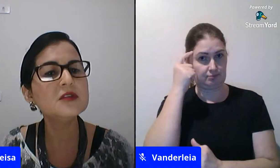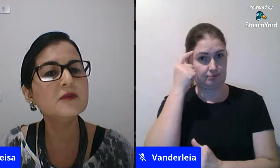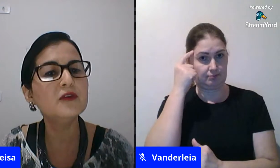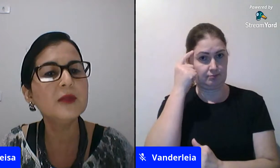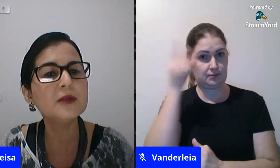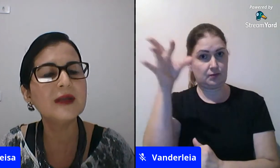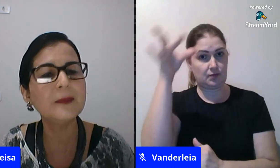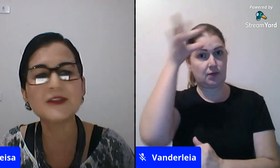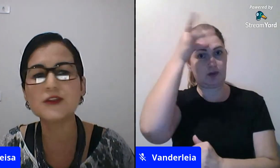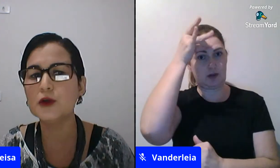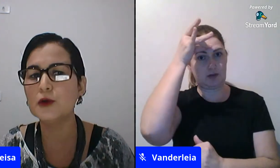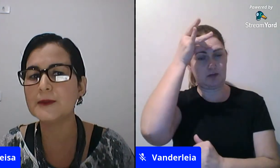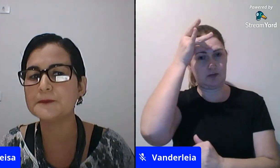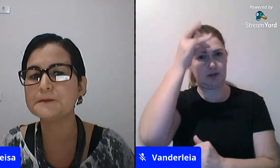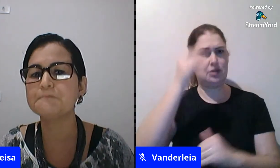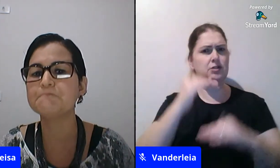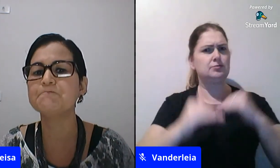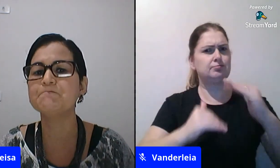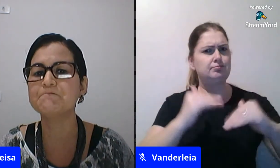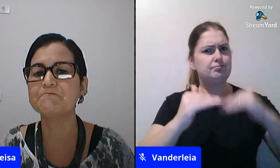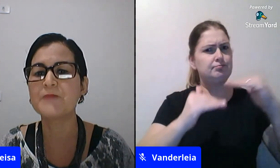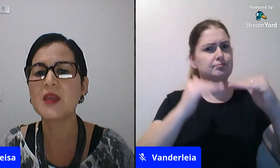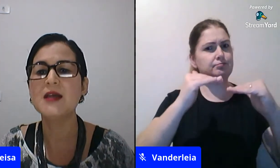Pleno desenvolvimento da pessoa,